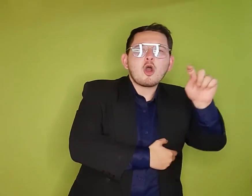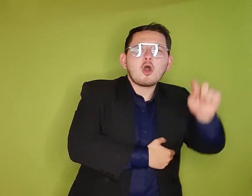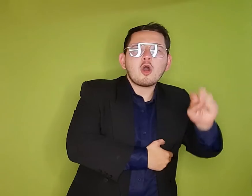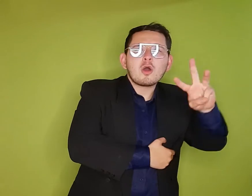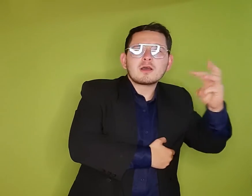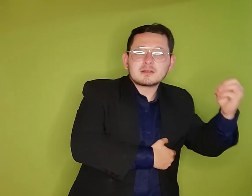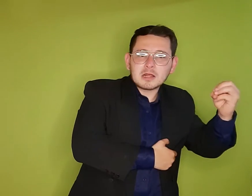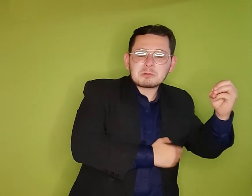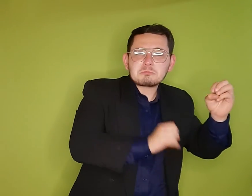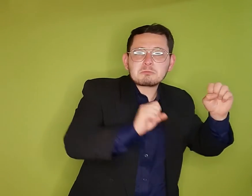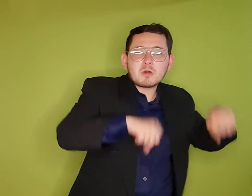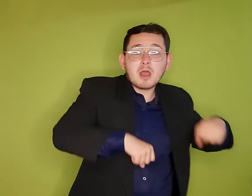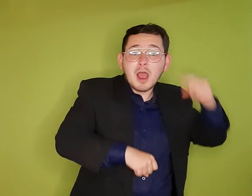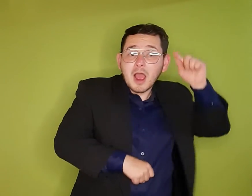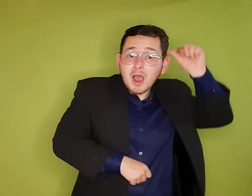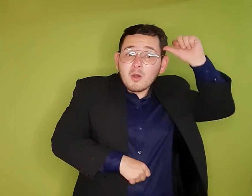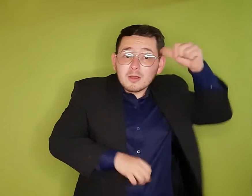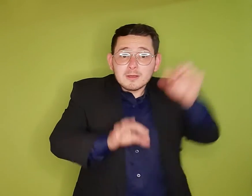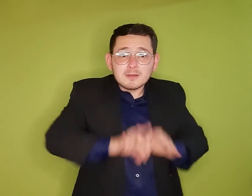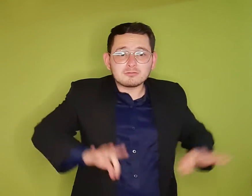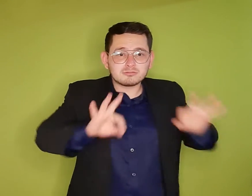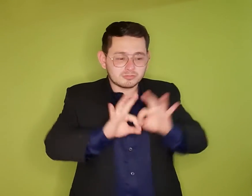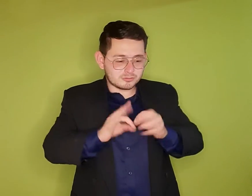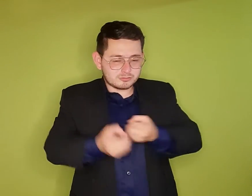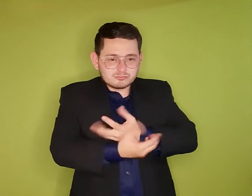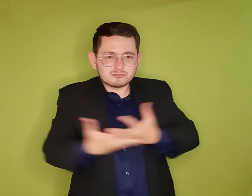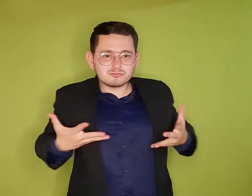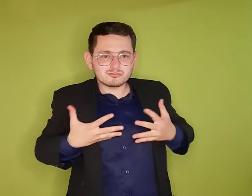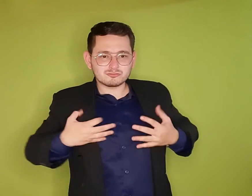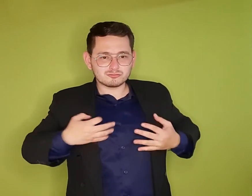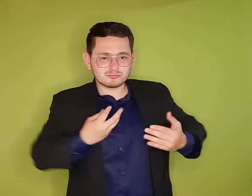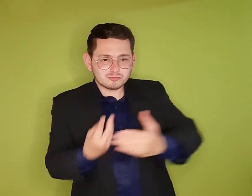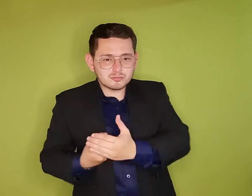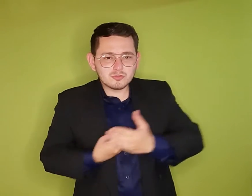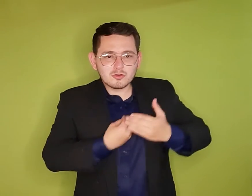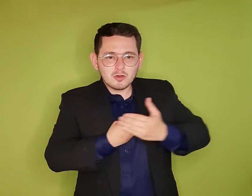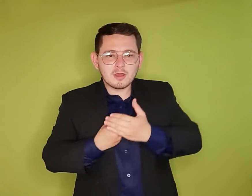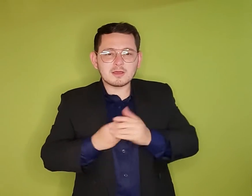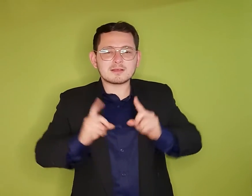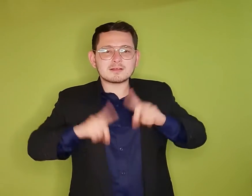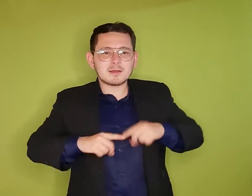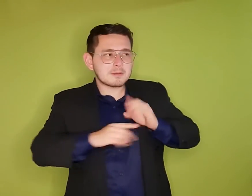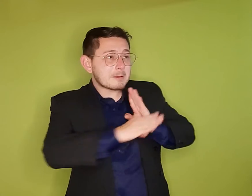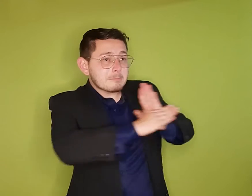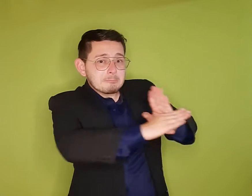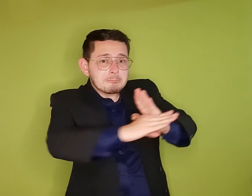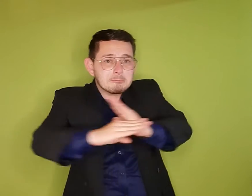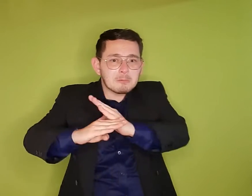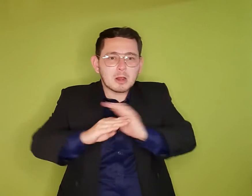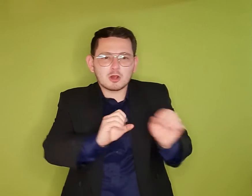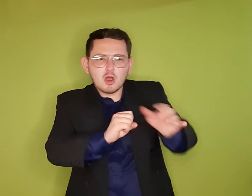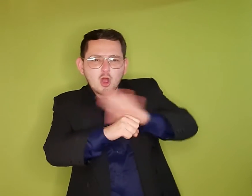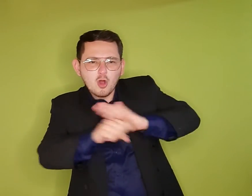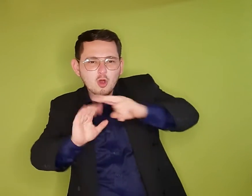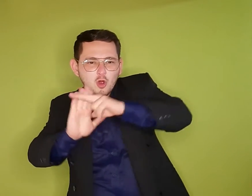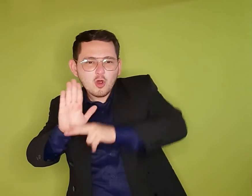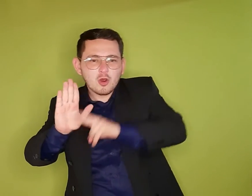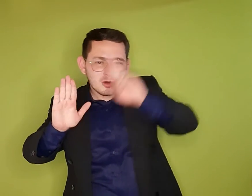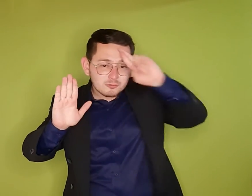de seguridad, mantener el distanciamiento y portar el kit de bioseguridad. No olvides que practicar mínimo